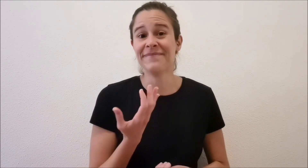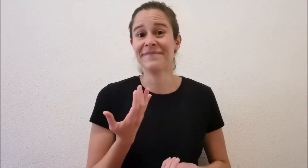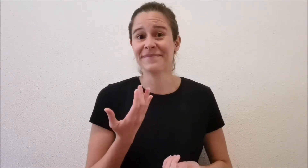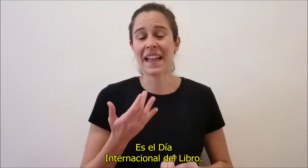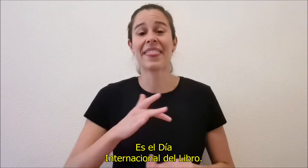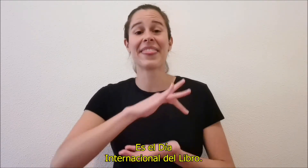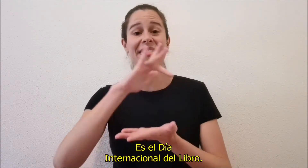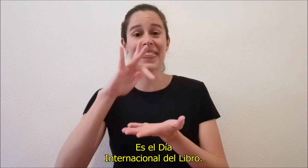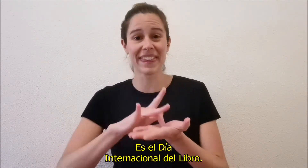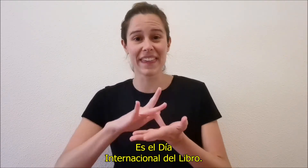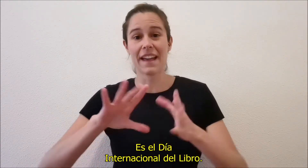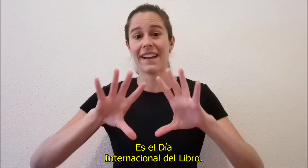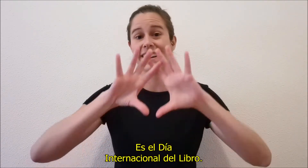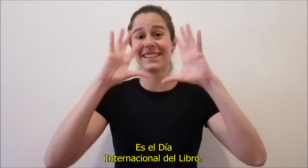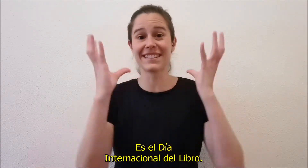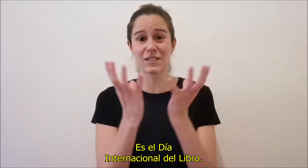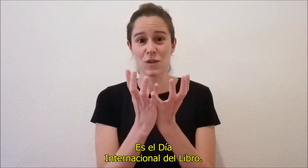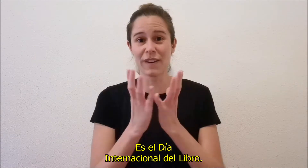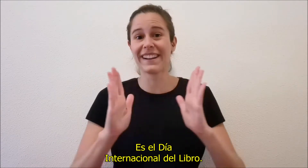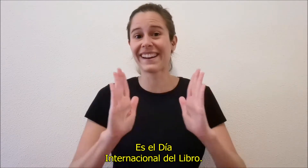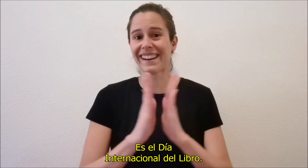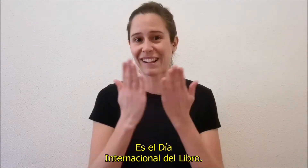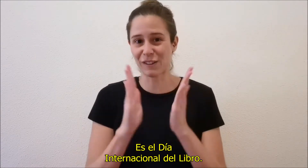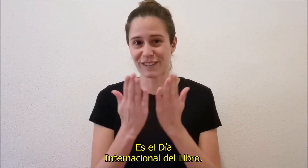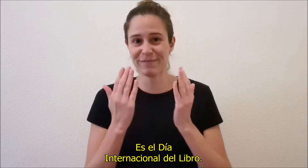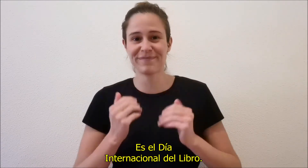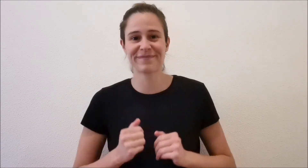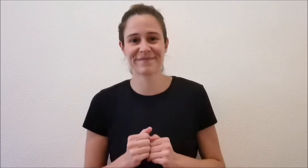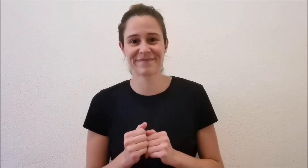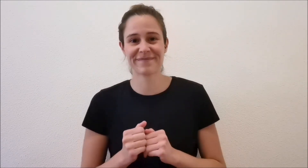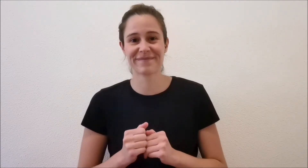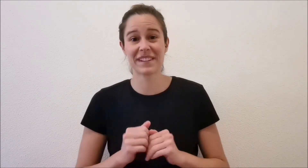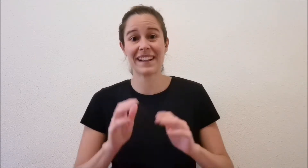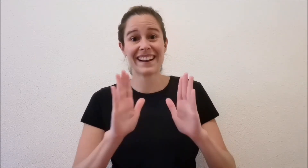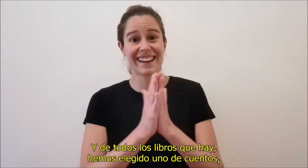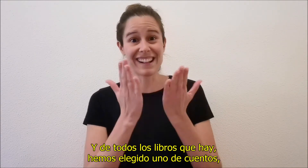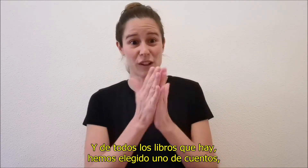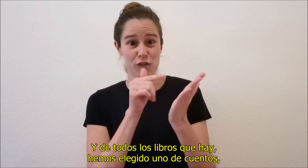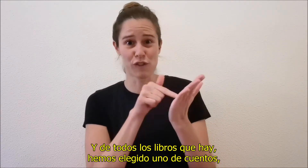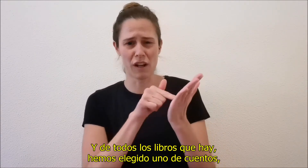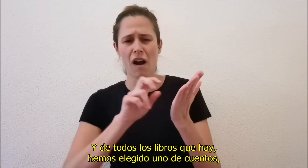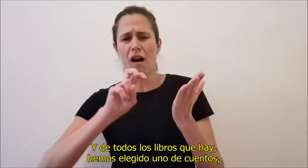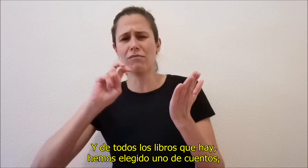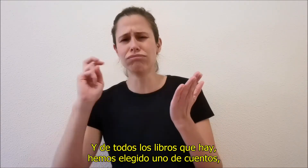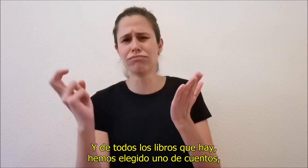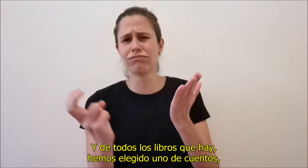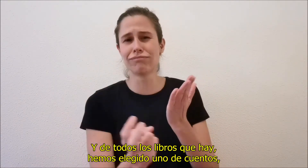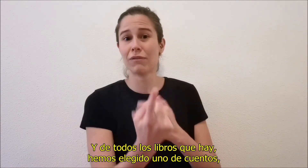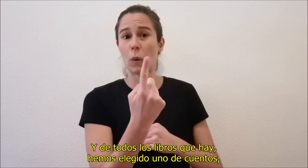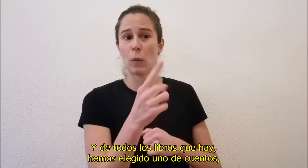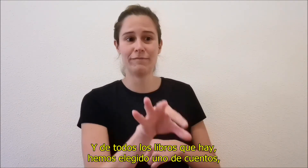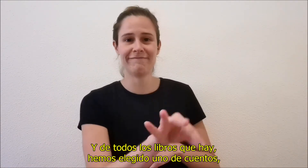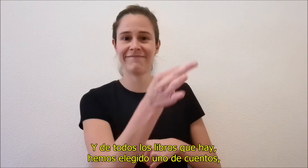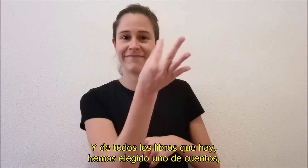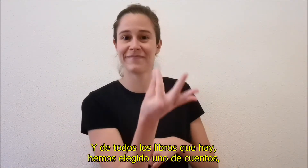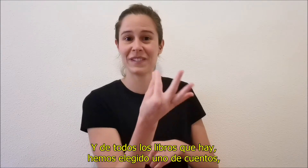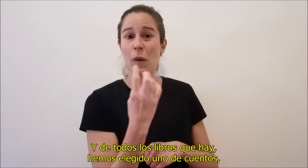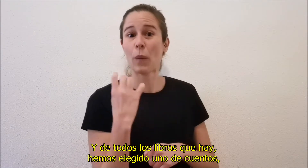Es el Día Internacional del Libro. Y de todos los libros que hay, hemos elegido uno de